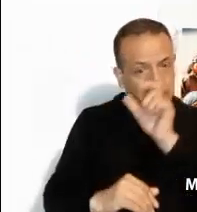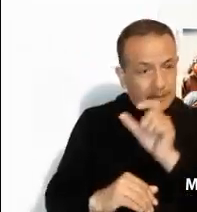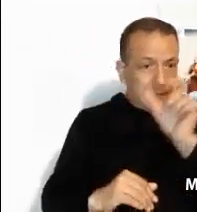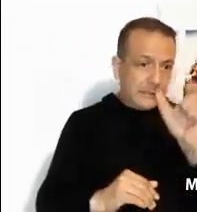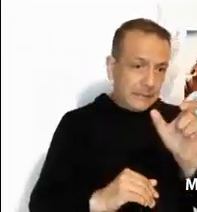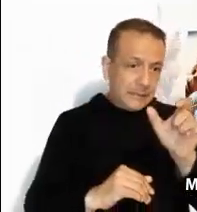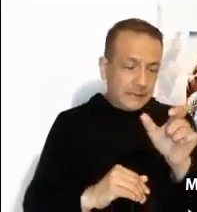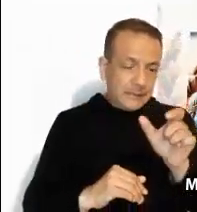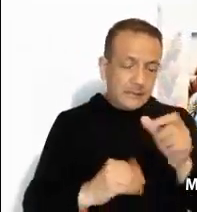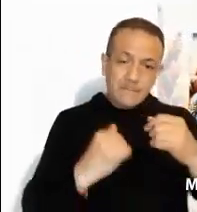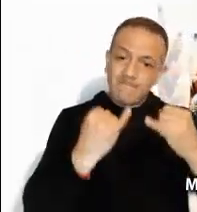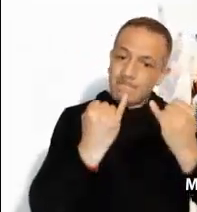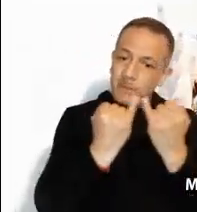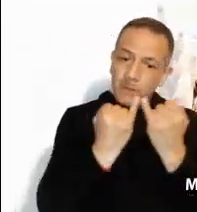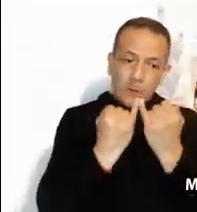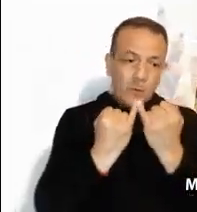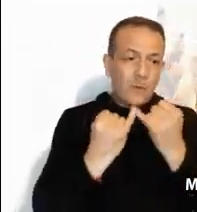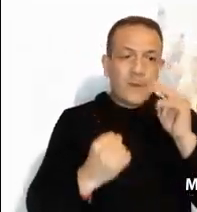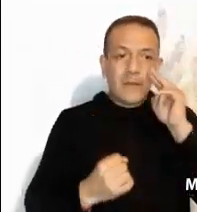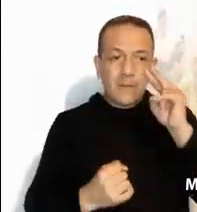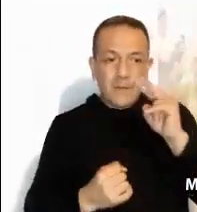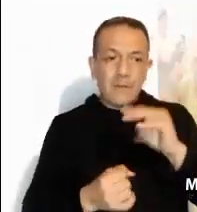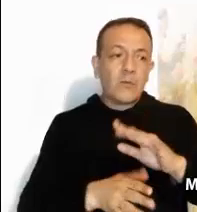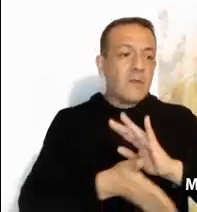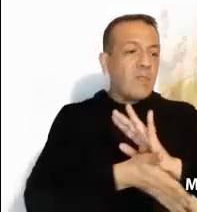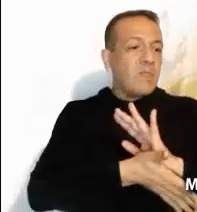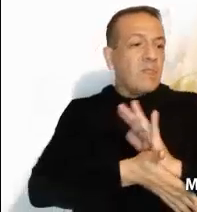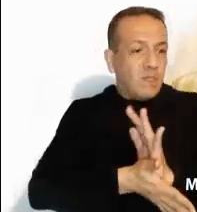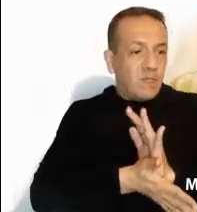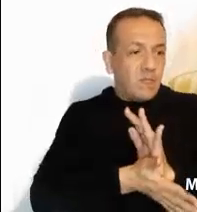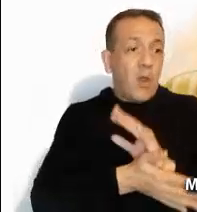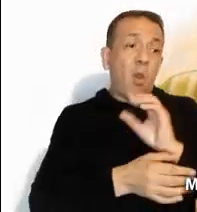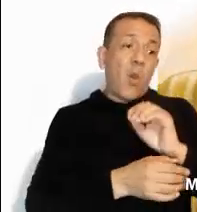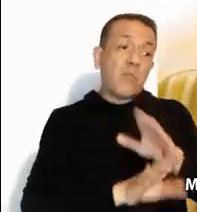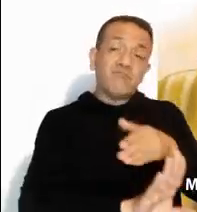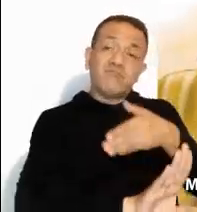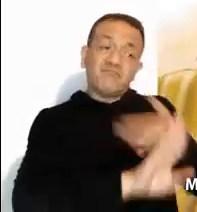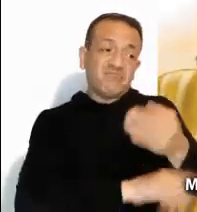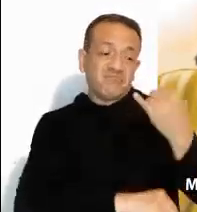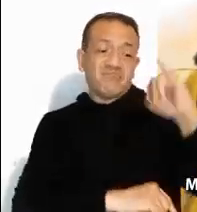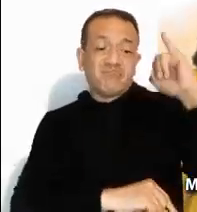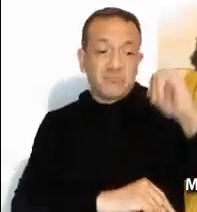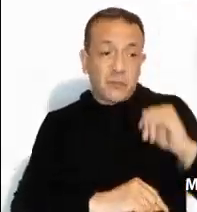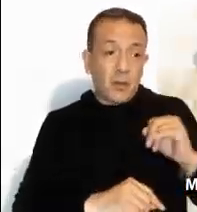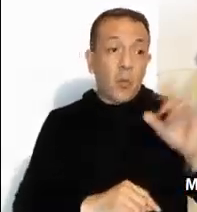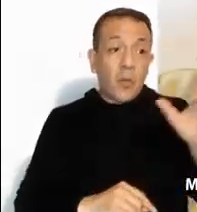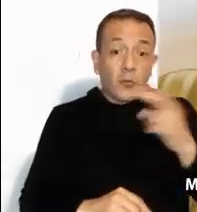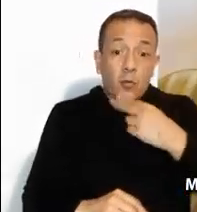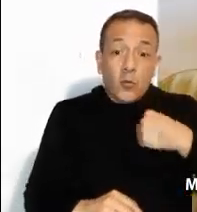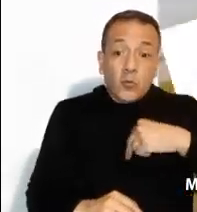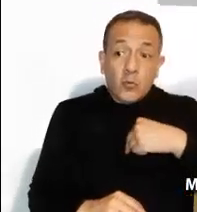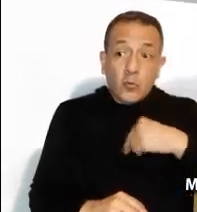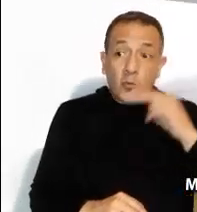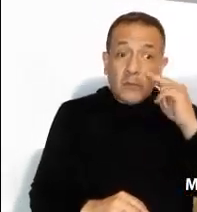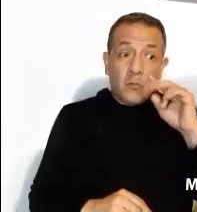en las graves situaciones de discriminación, descalificaciones y condenas por